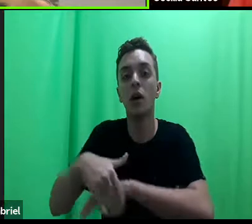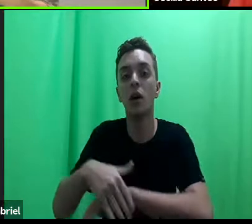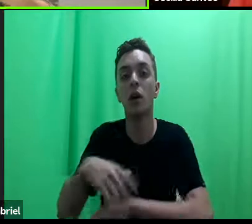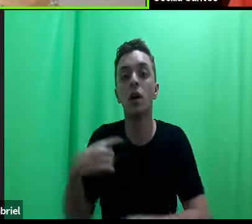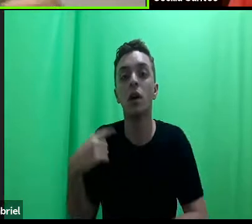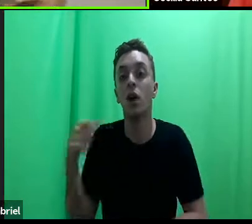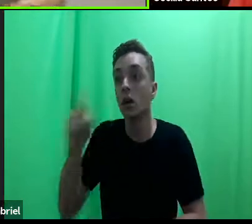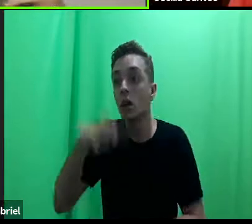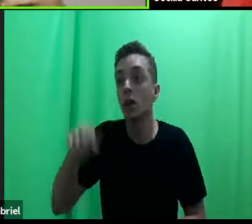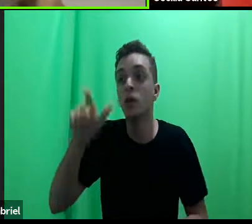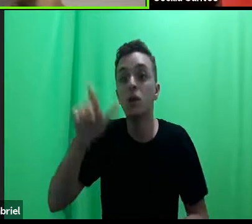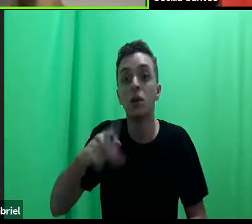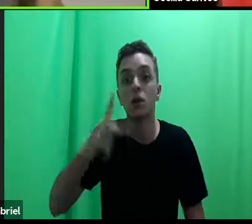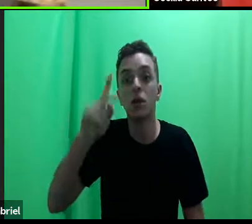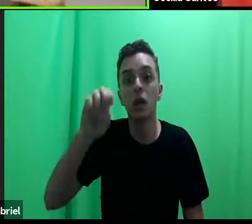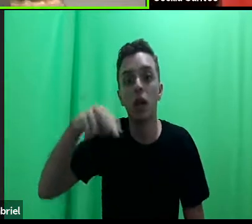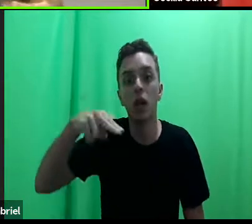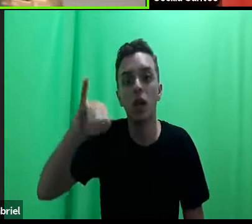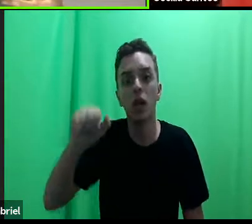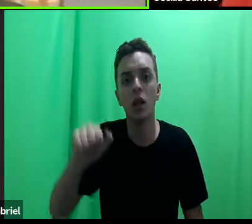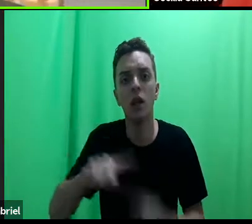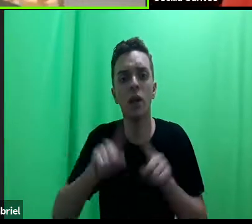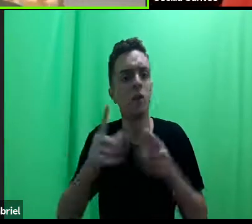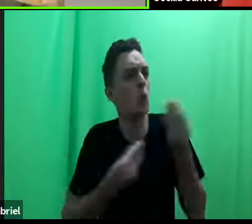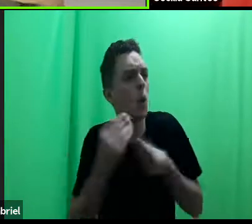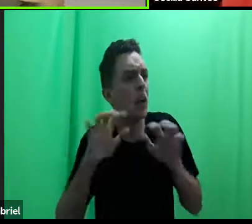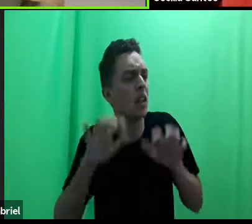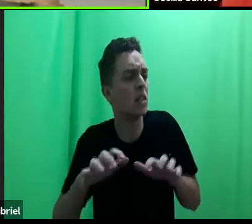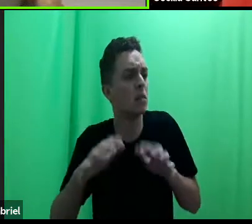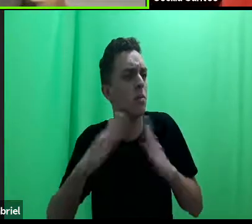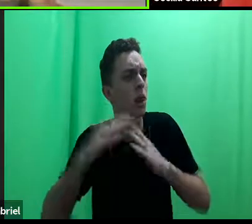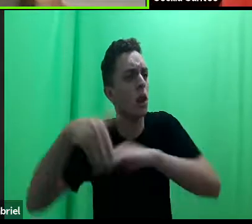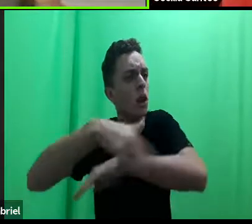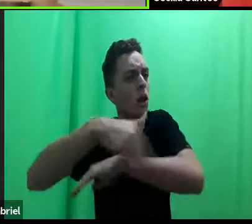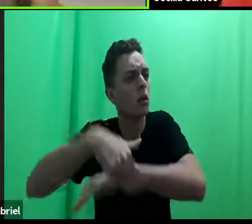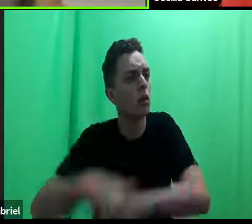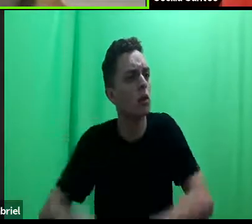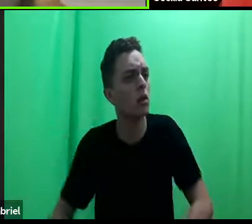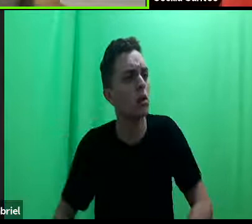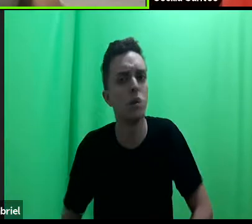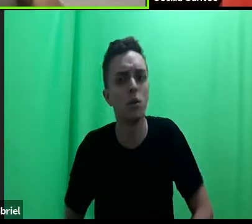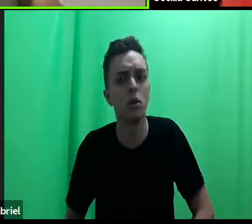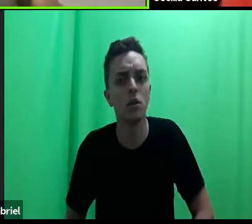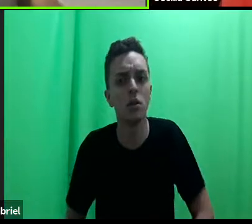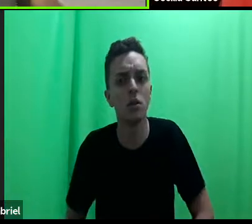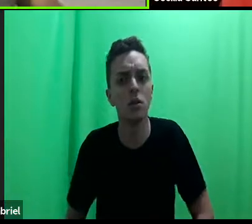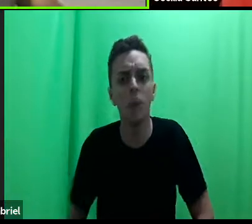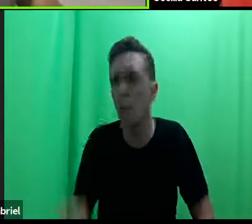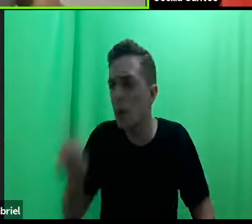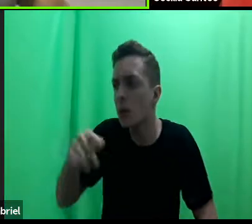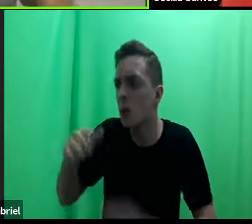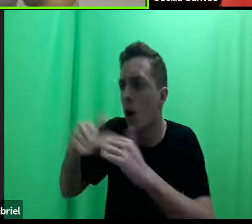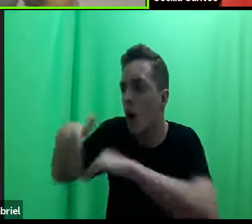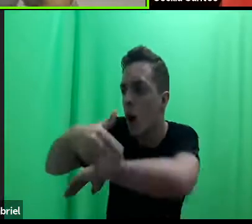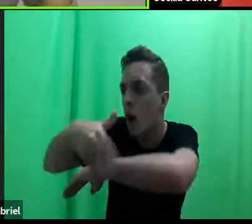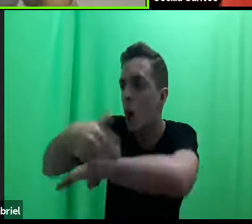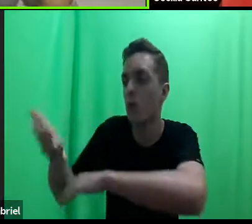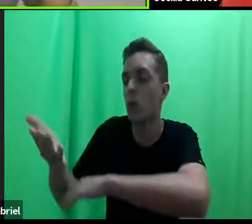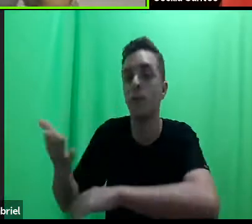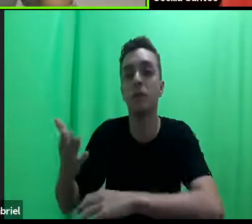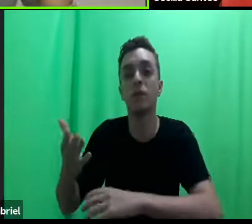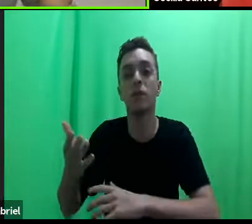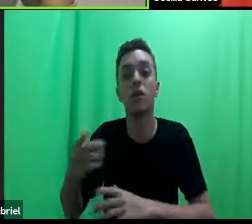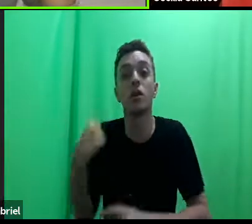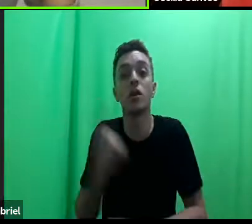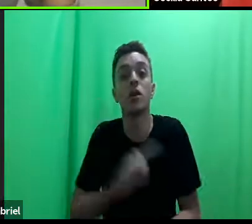incríveis do Quênia olharam para a gente e falaram, mas como assim em situação de rua? Não é, eles estão em situação de rua. E aí que a gente começa a acionar